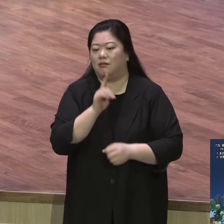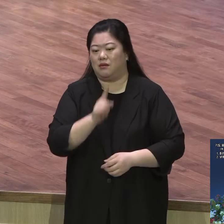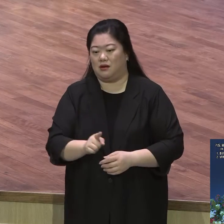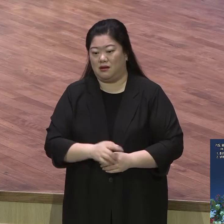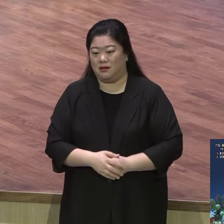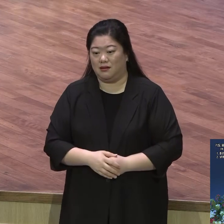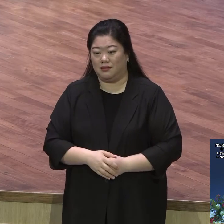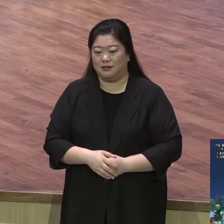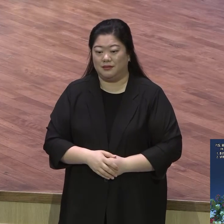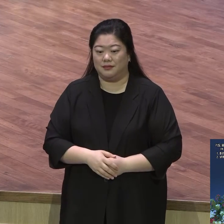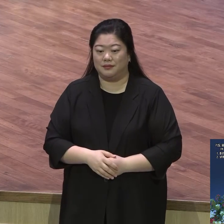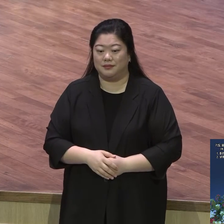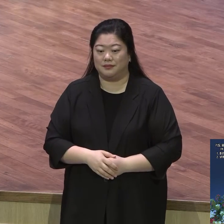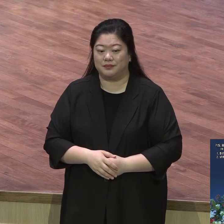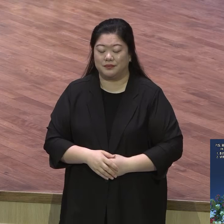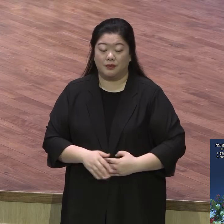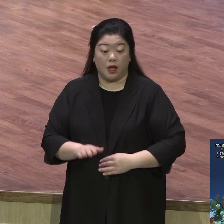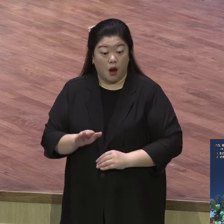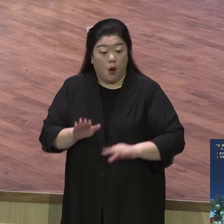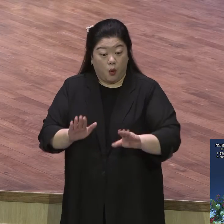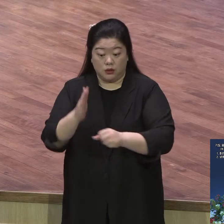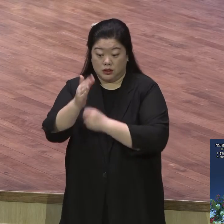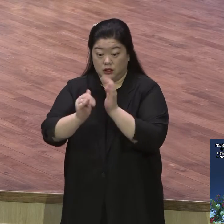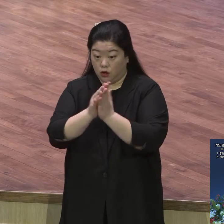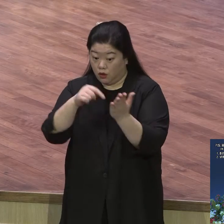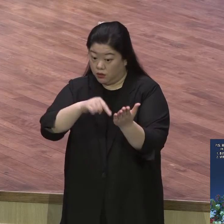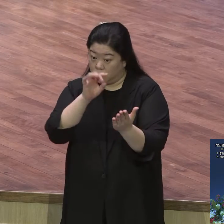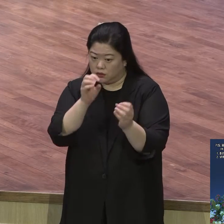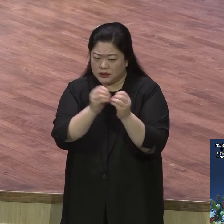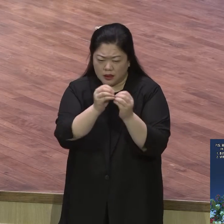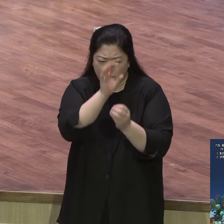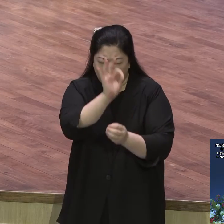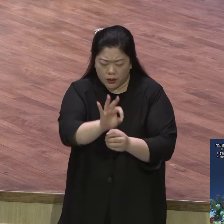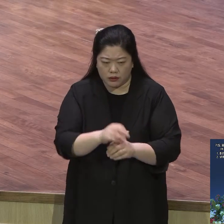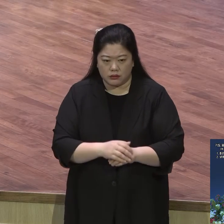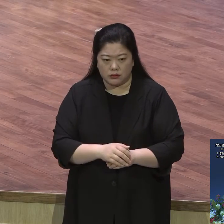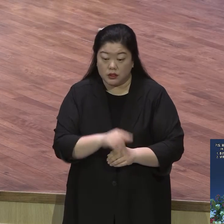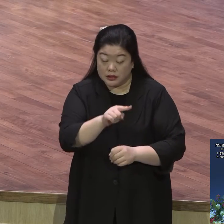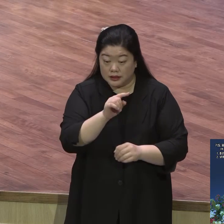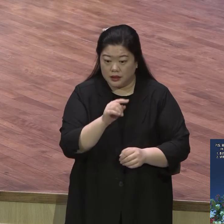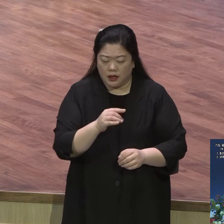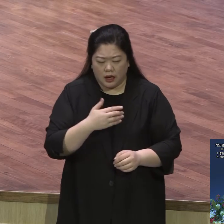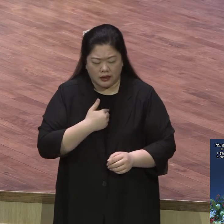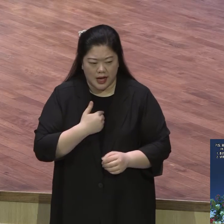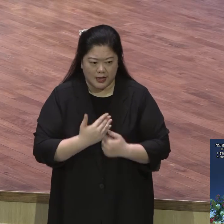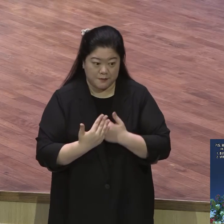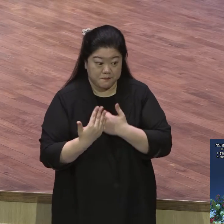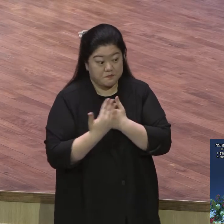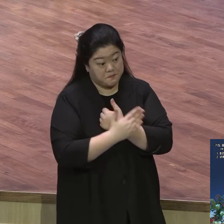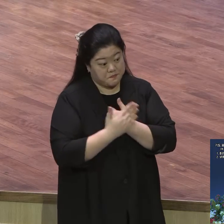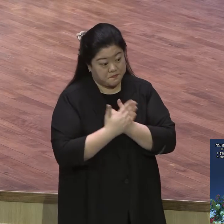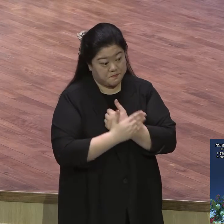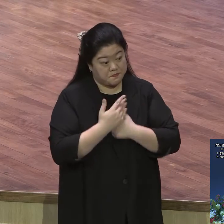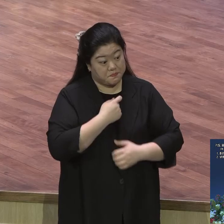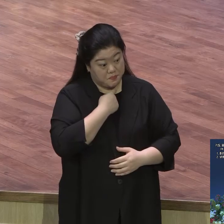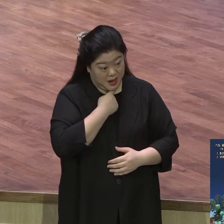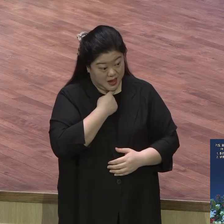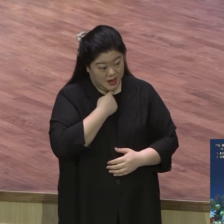본문의 표현대로 하면 어떻게 보면 오해할 수 있습니다 단순히 내가 대접받고 싶거든 먼저 대접을 그렇게